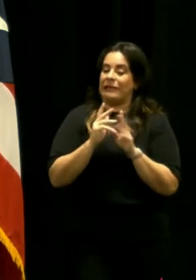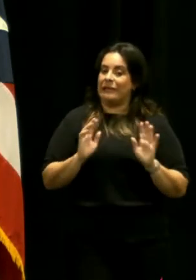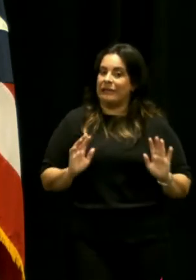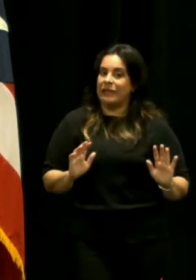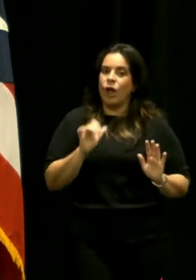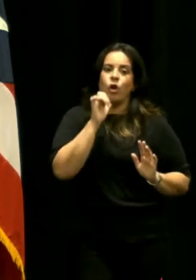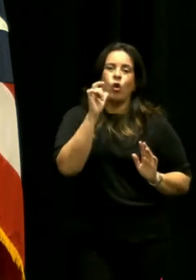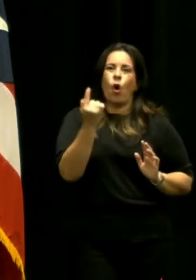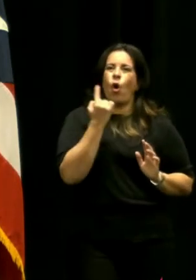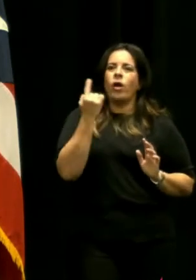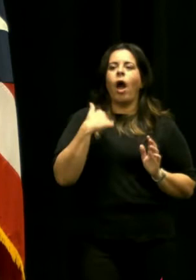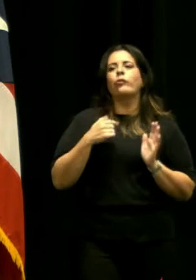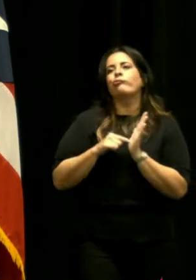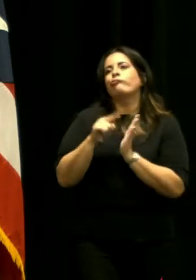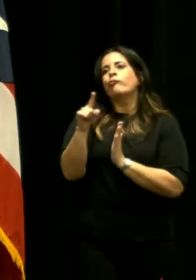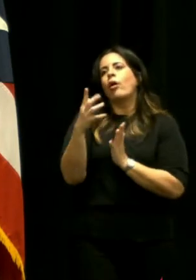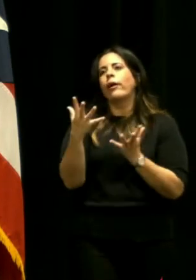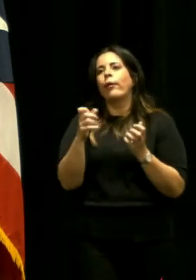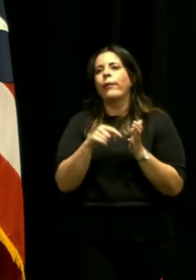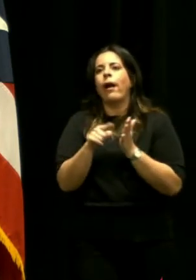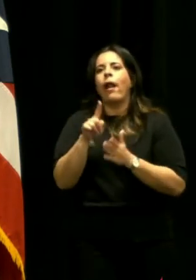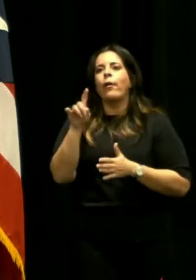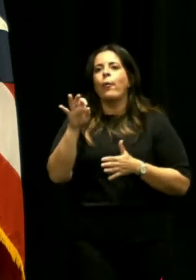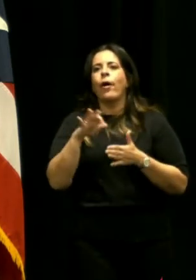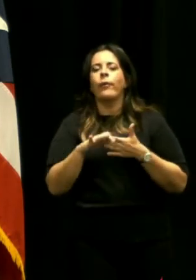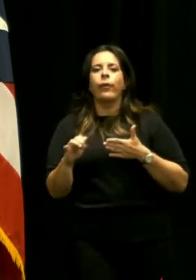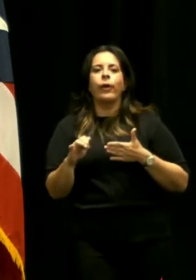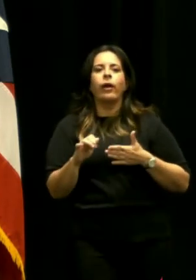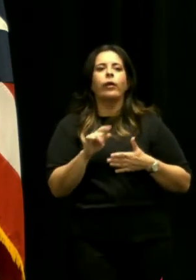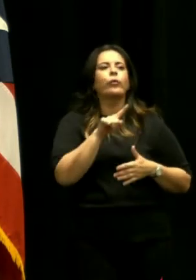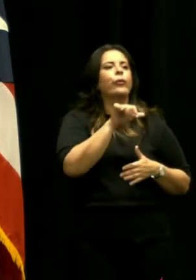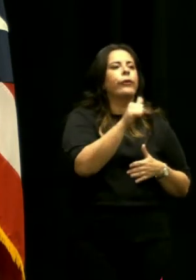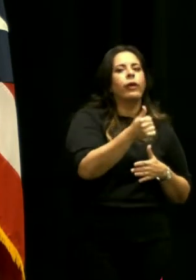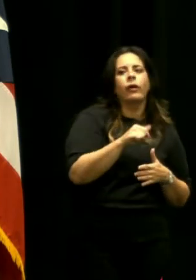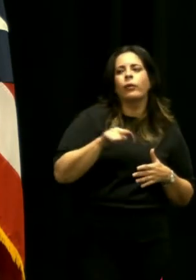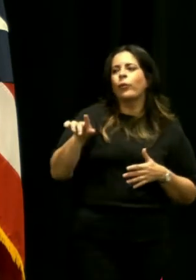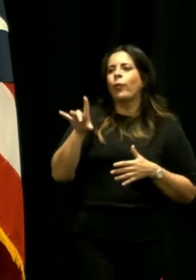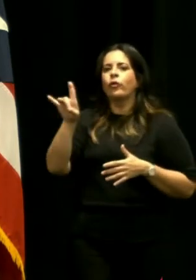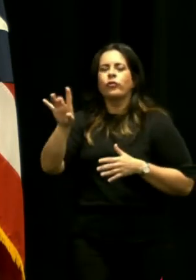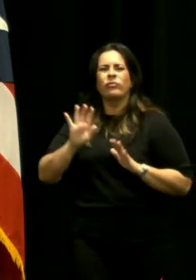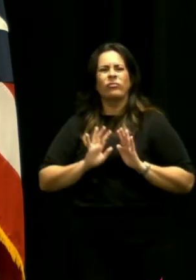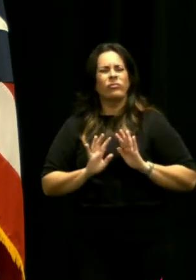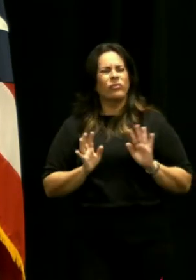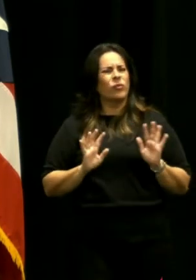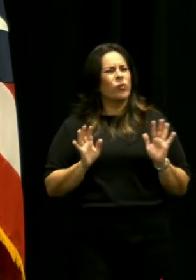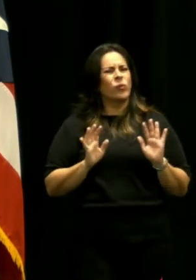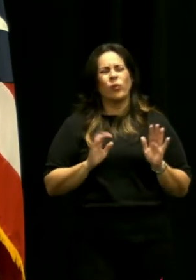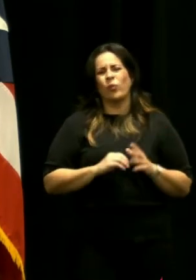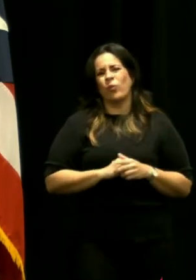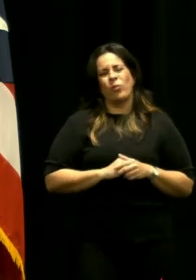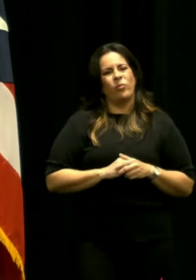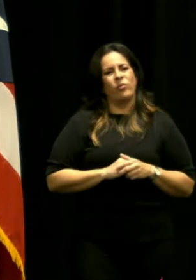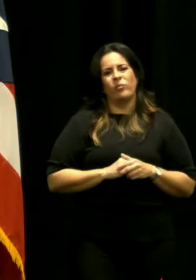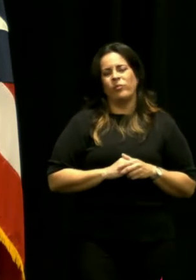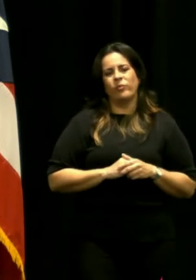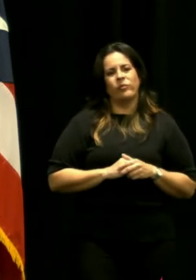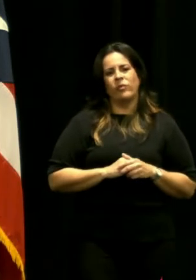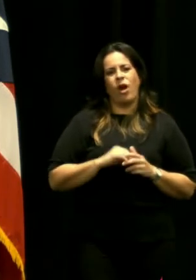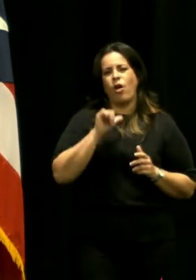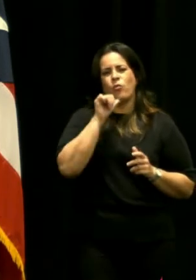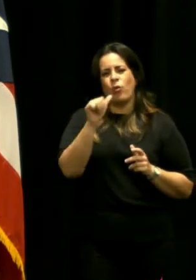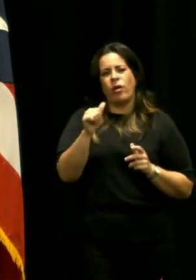cuestión de mira yo quiero pagar 9 y tú 10 y 8 eso no es eso no no es